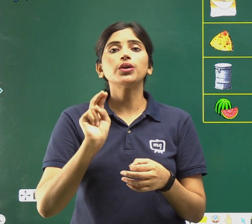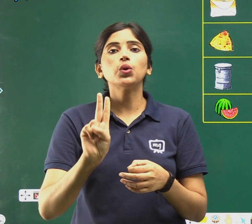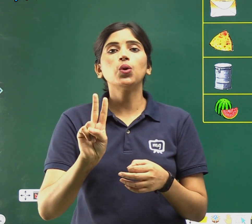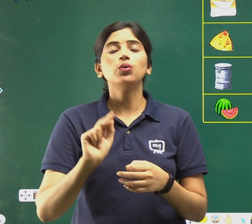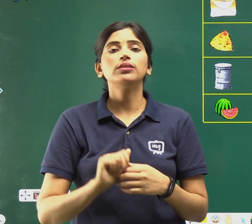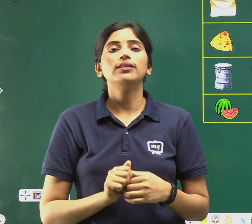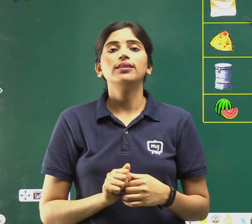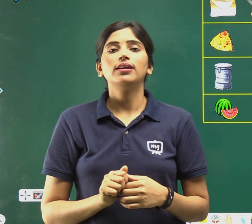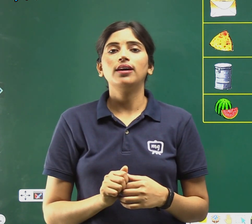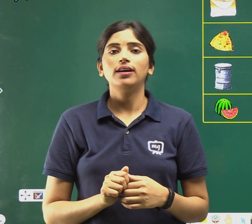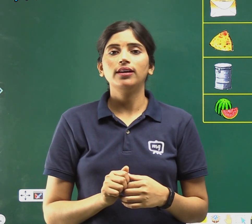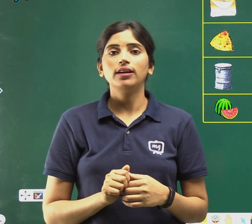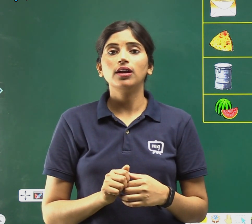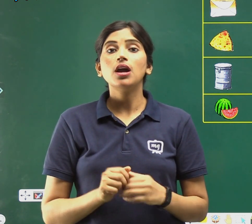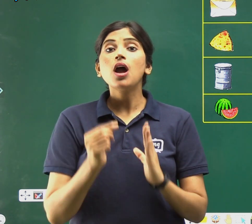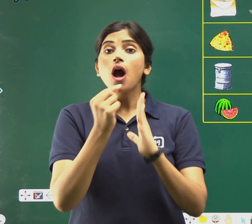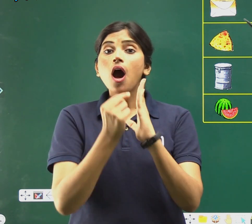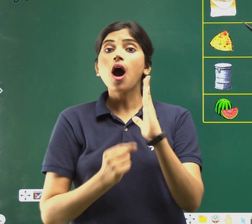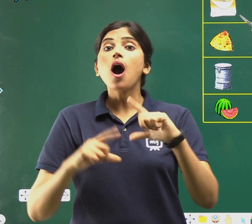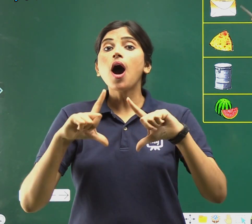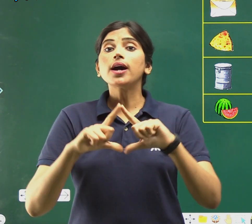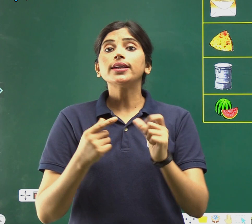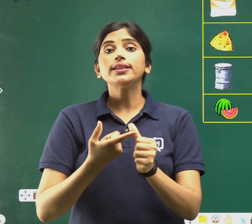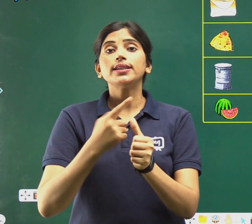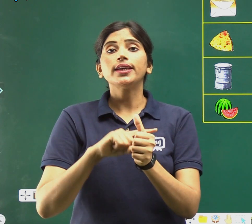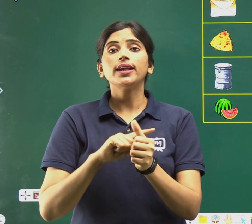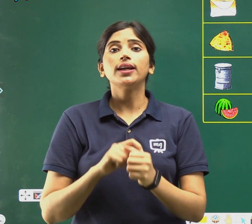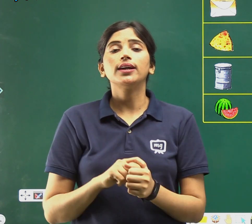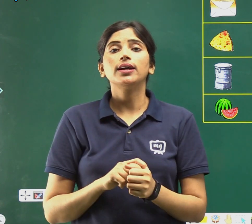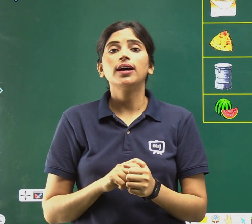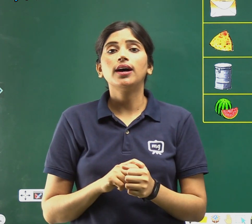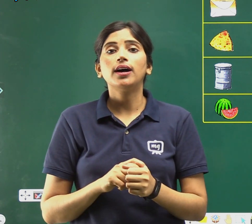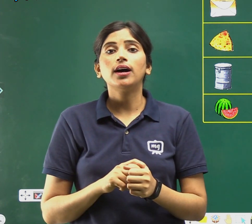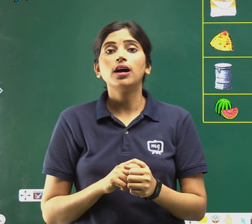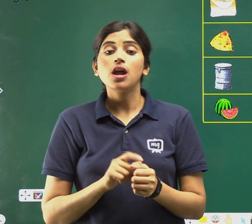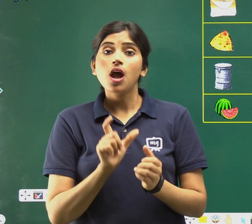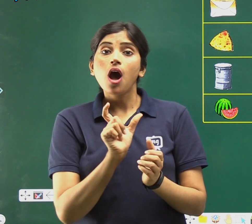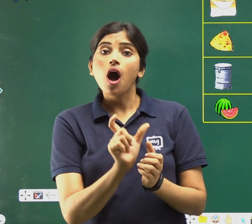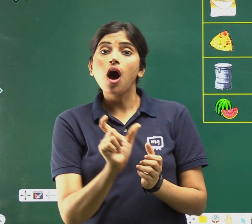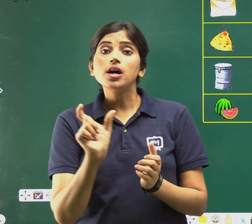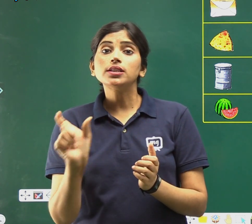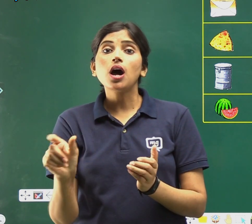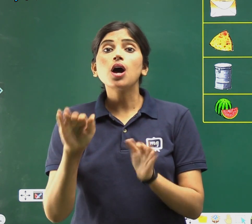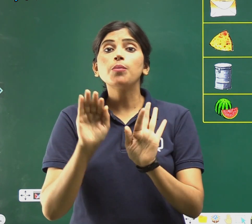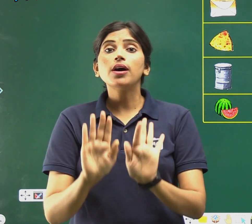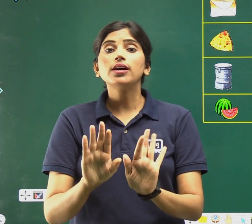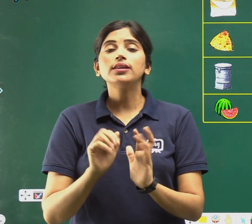आकरती के आधार पर